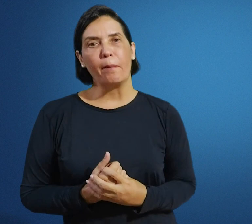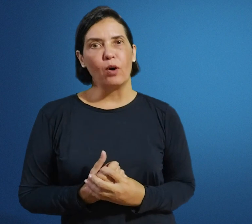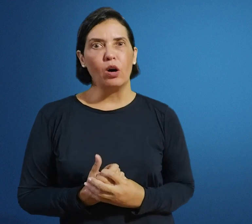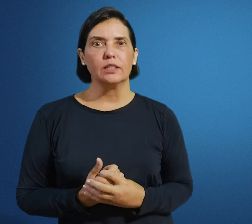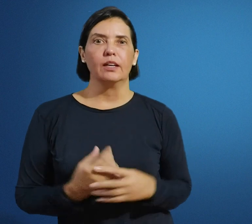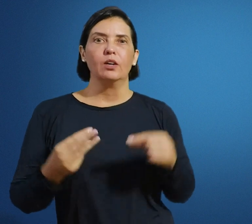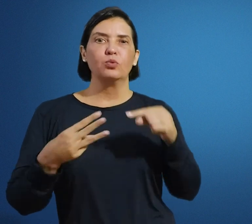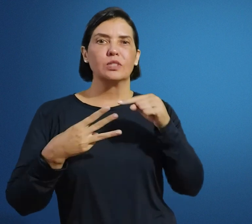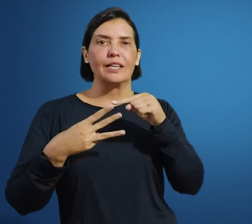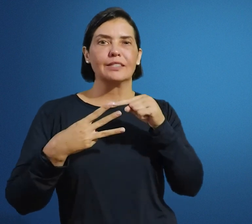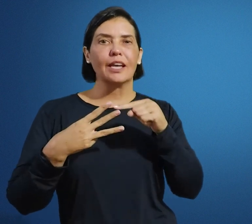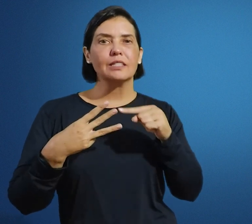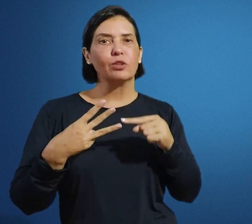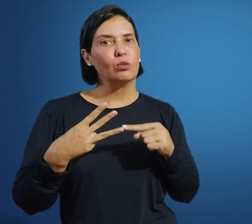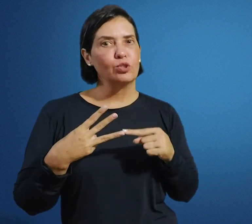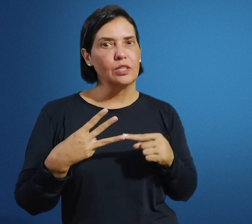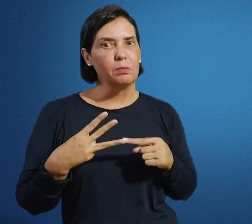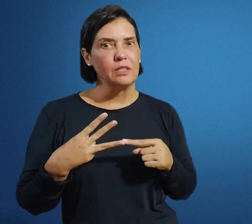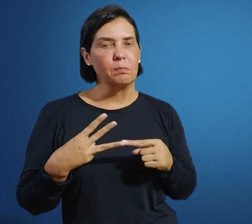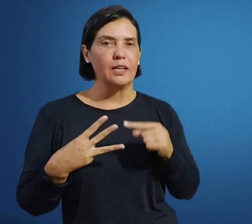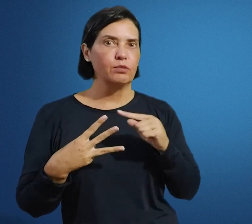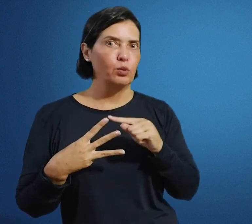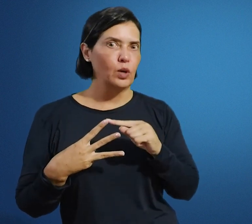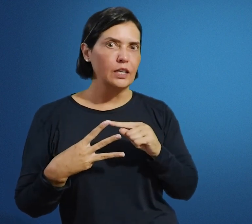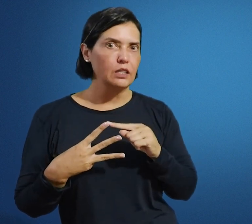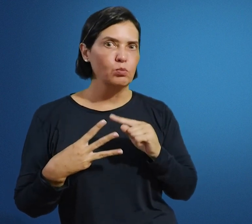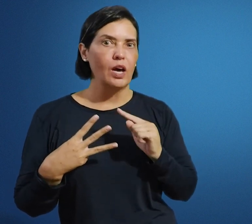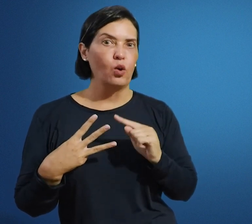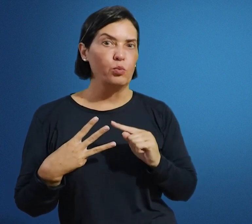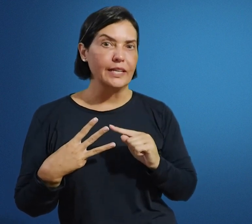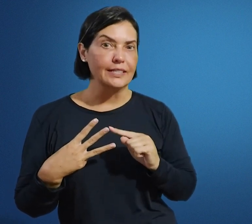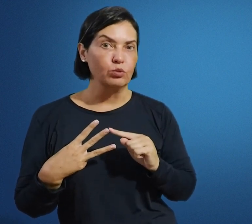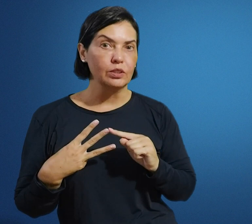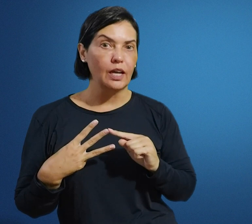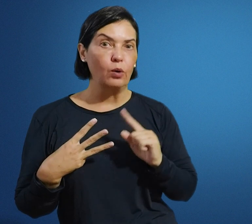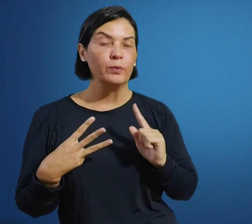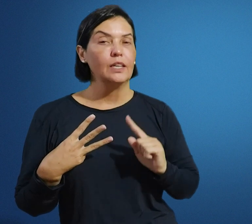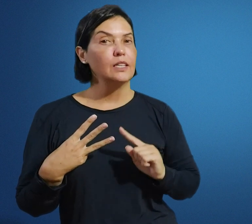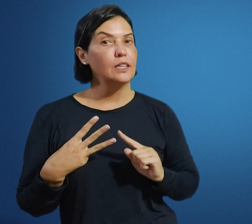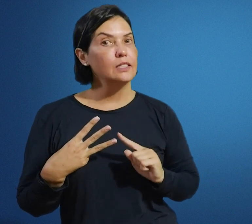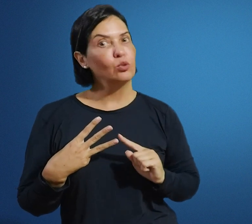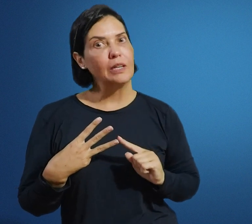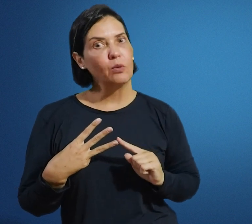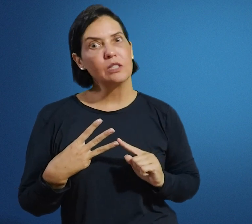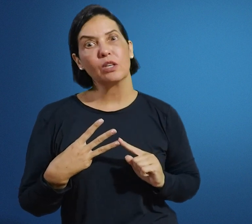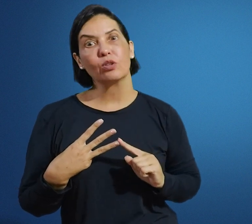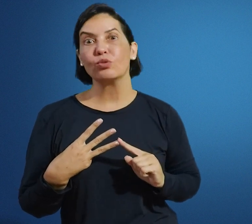aborda as três metodologias principais, que foi o oralismo, a comunicação total, e a questão do bilinguismo que nós